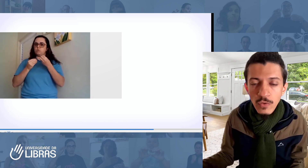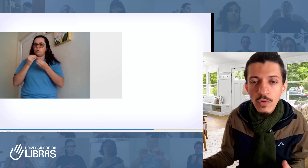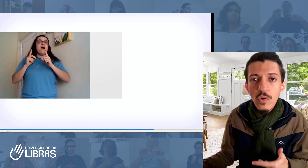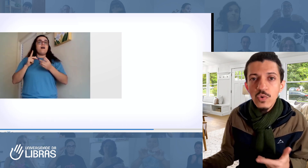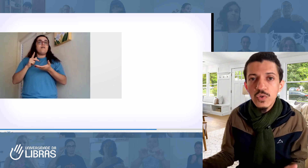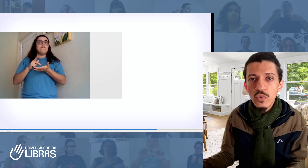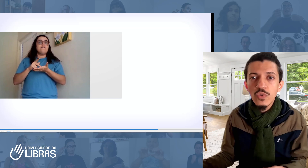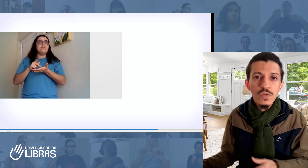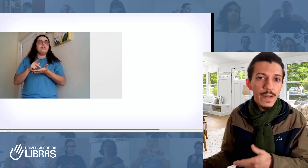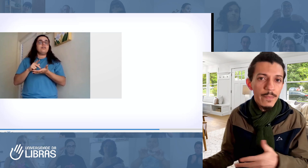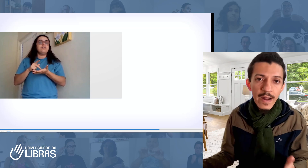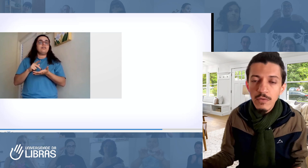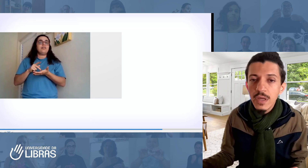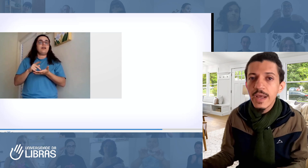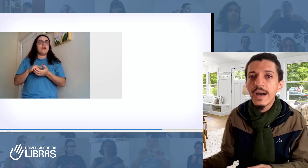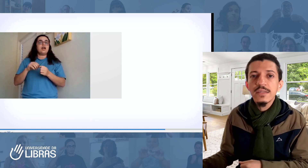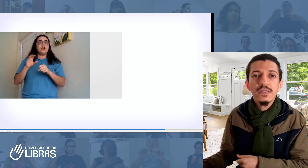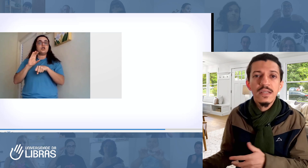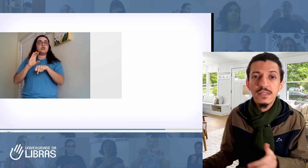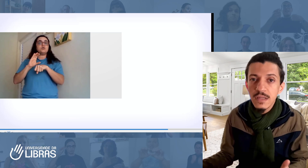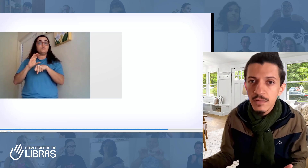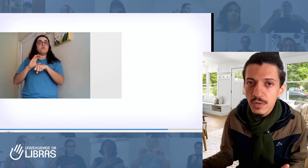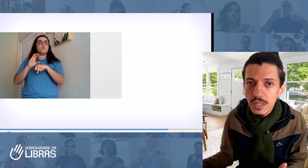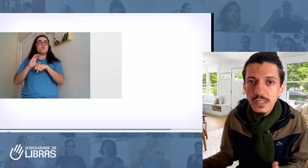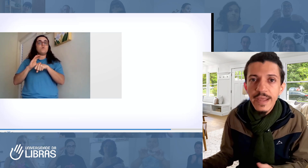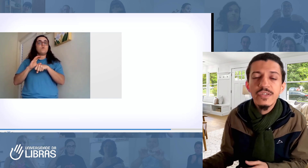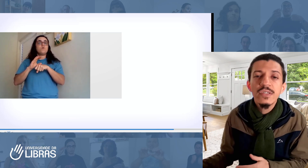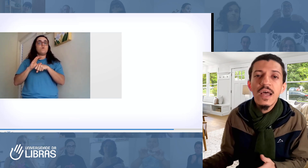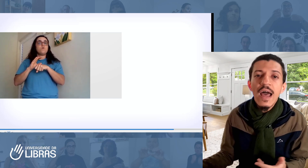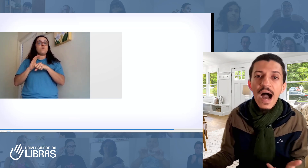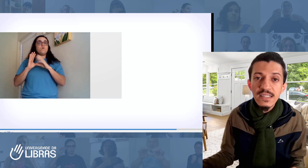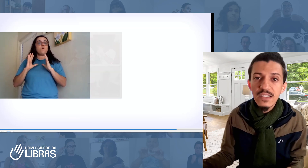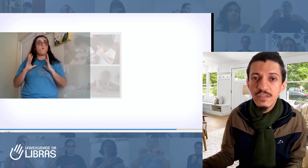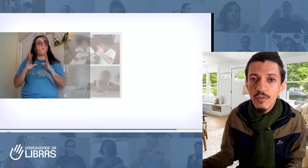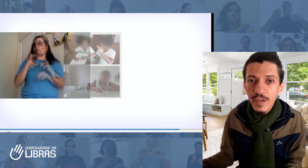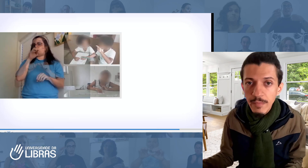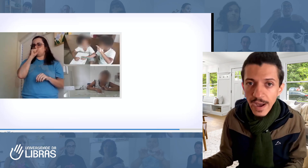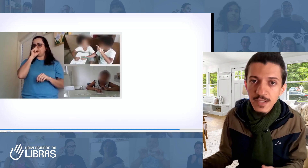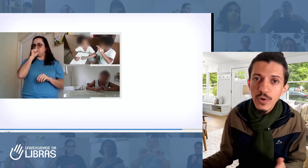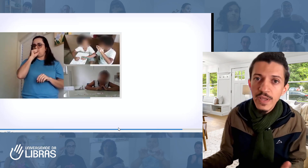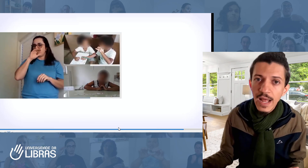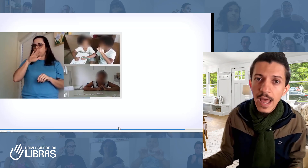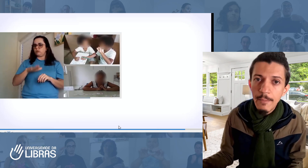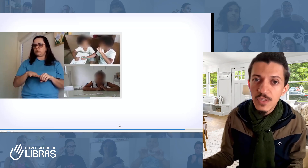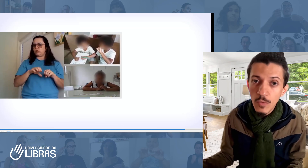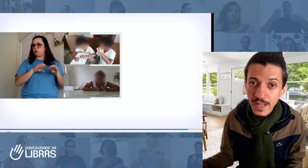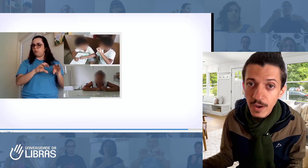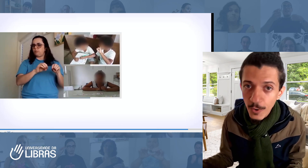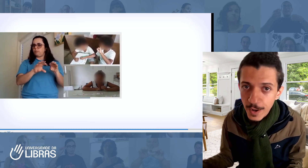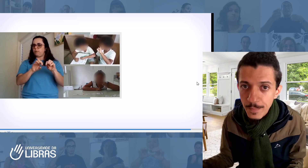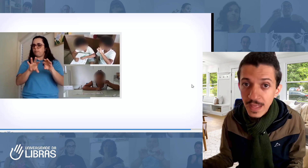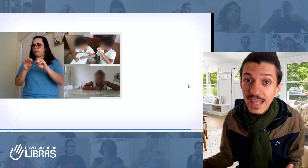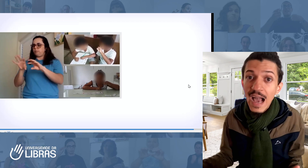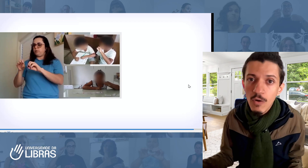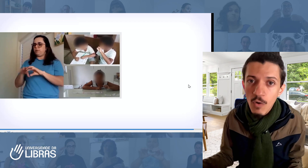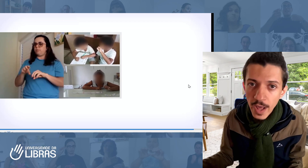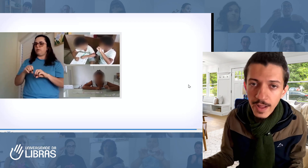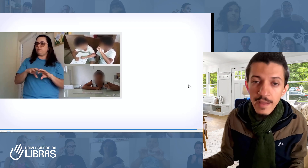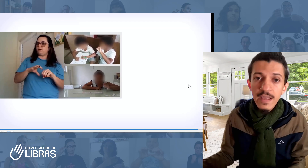os surdos, preparando crianças, ensinando adolescentes a se desenvolverem mais, porque ela é psicopedagoga. E agora, que